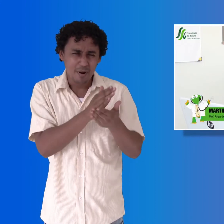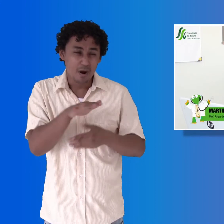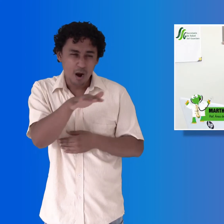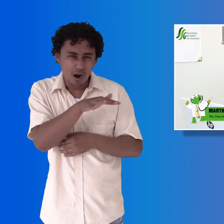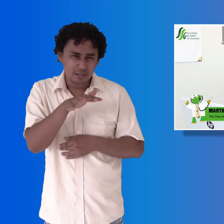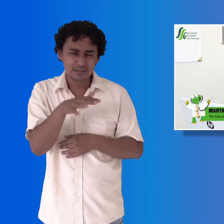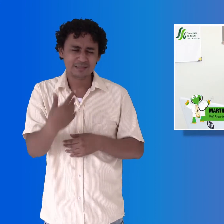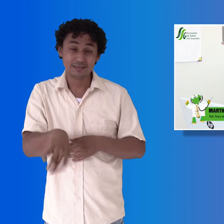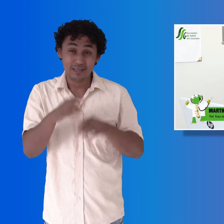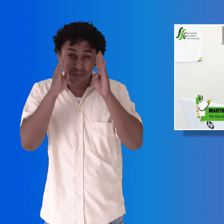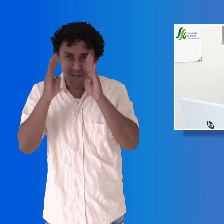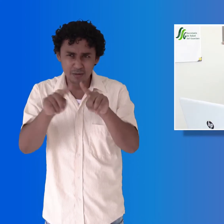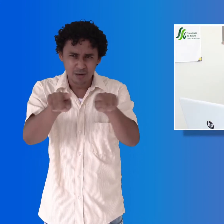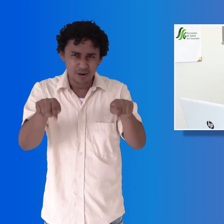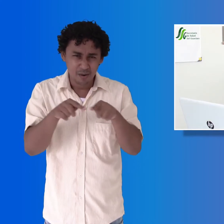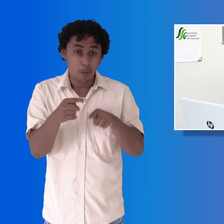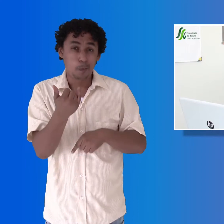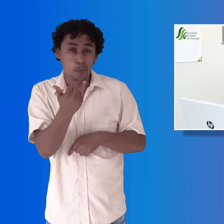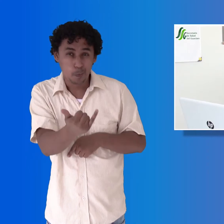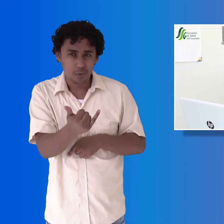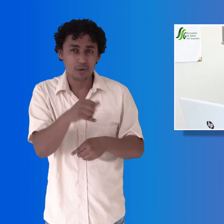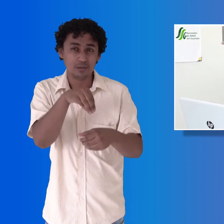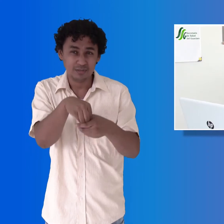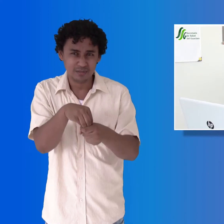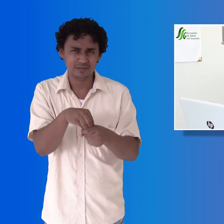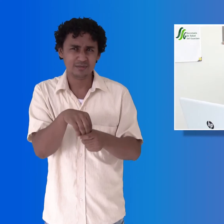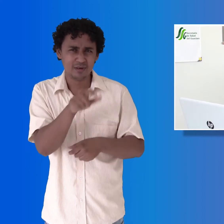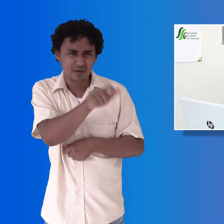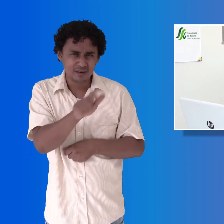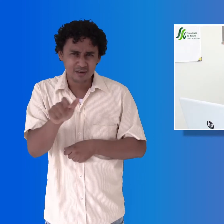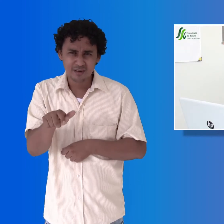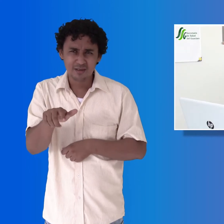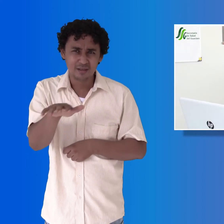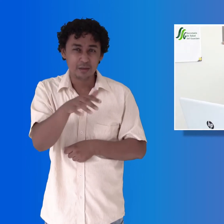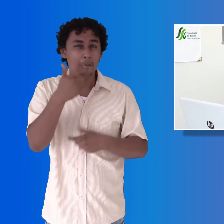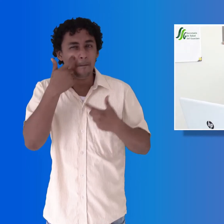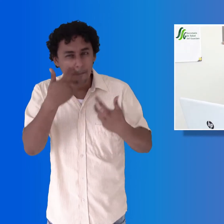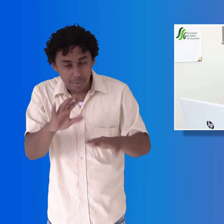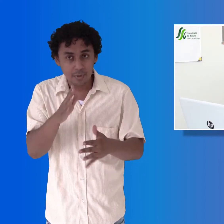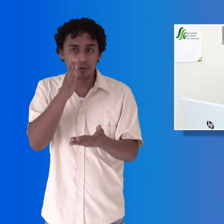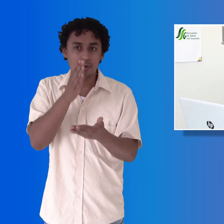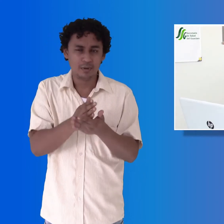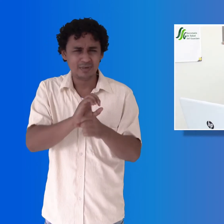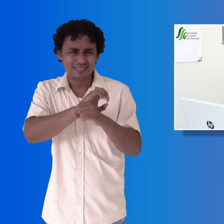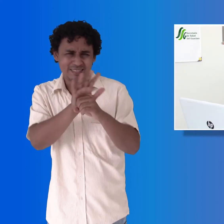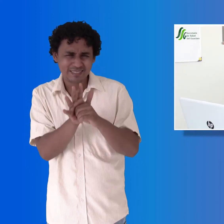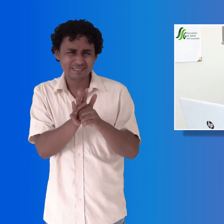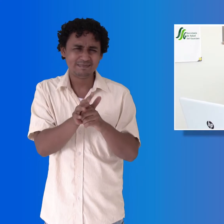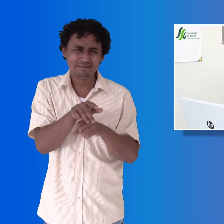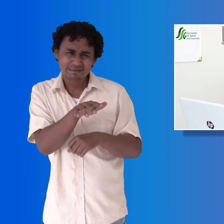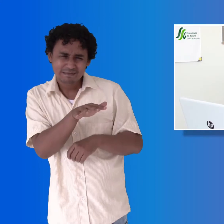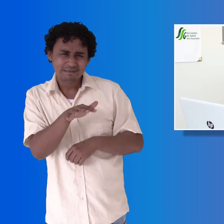específica de los pacientes probables o sospechosos con COVID, ha aumentado en los últimos 15